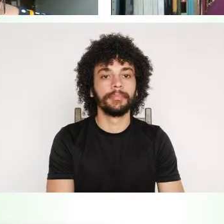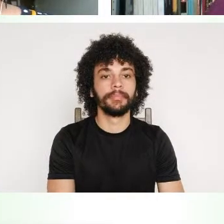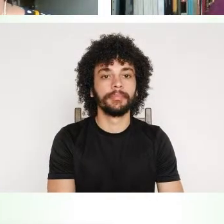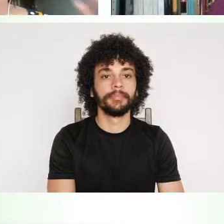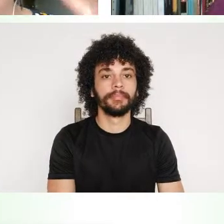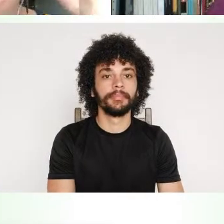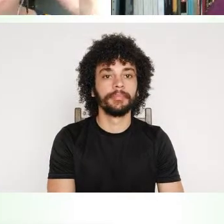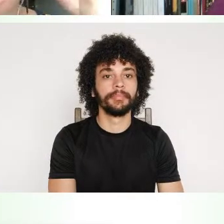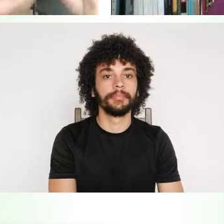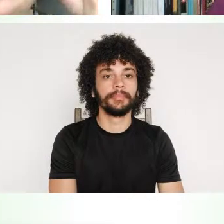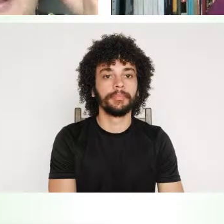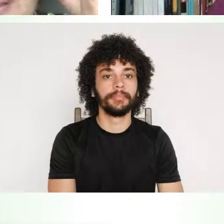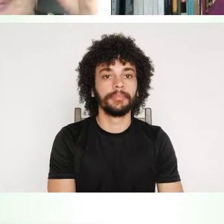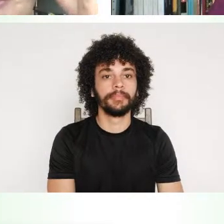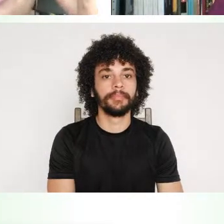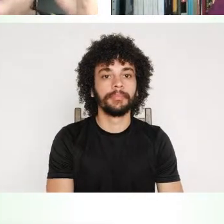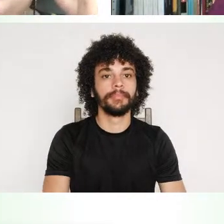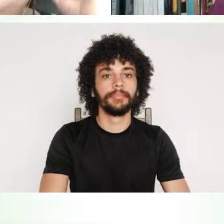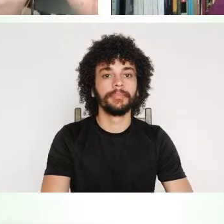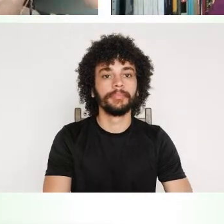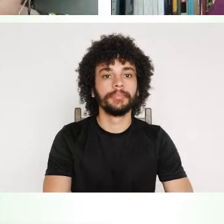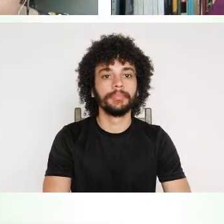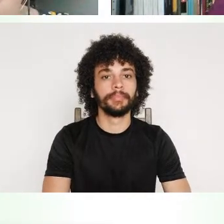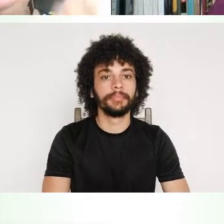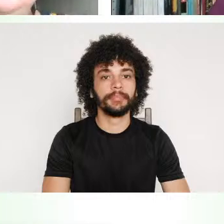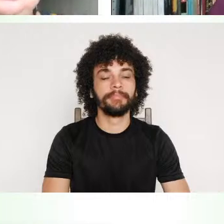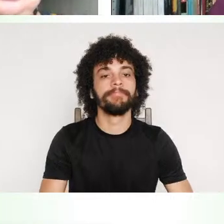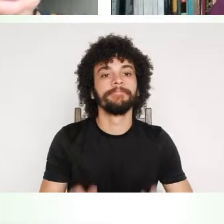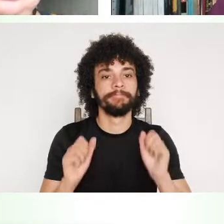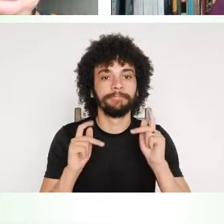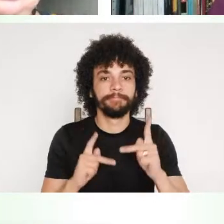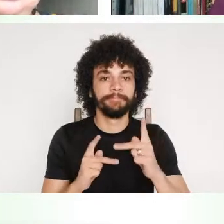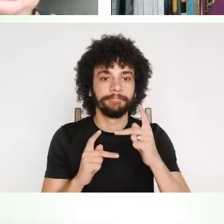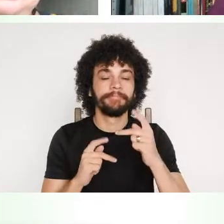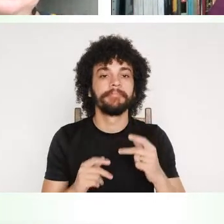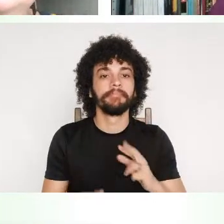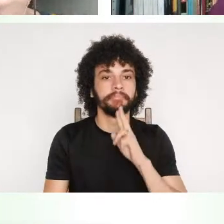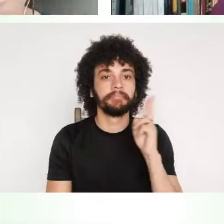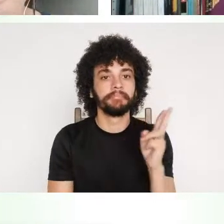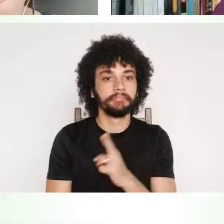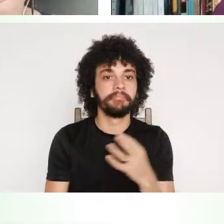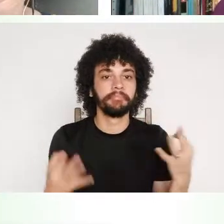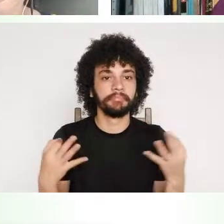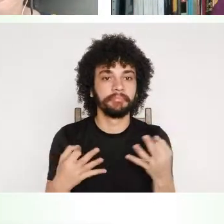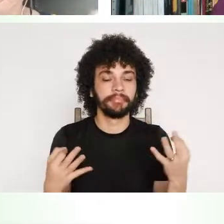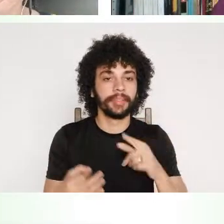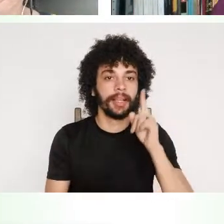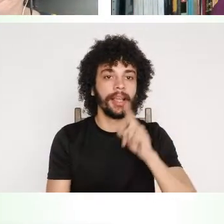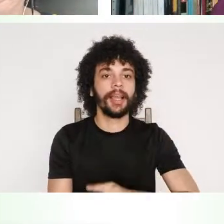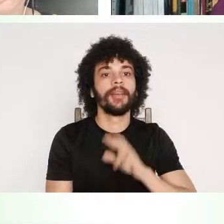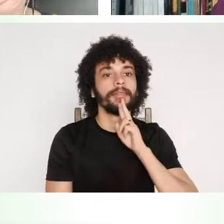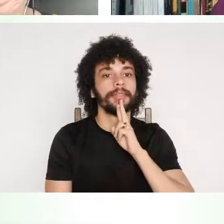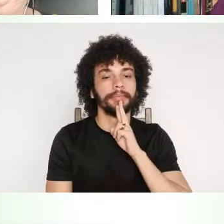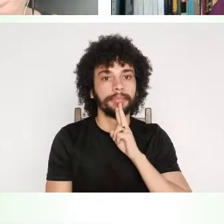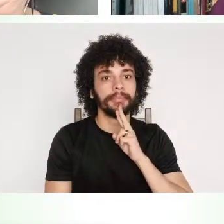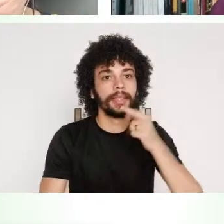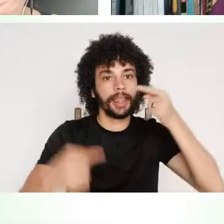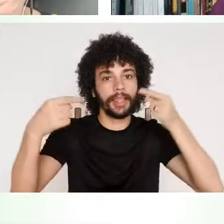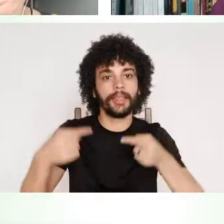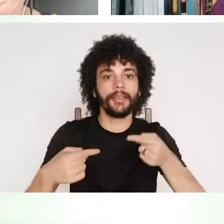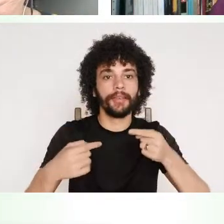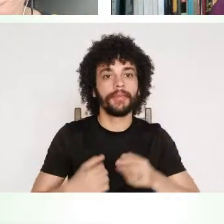Muito obrigado. Respondeu perfeitamente. Esse é nosso desafio, né? Então, assim,